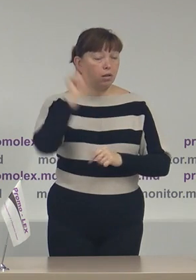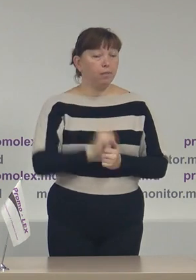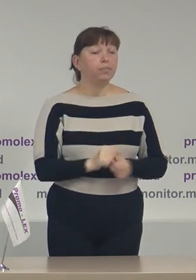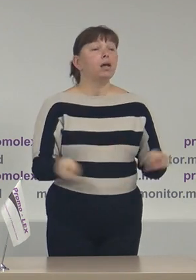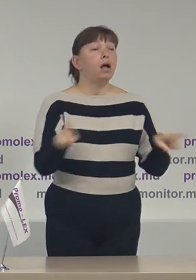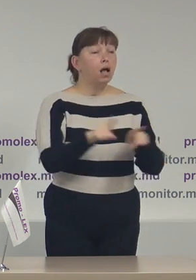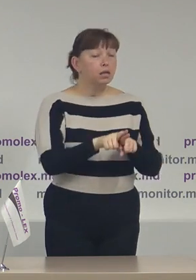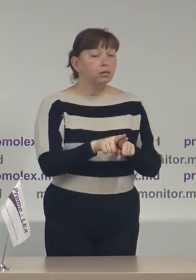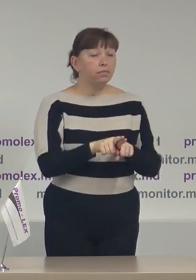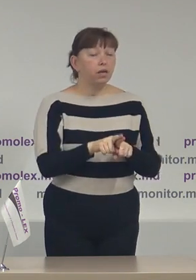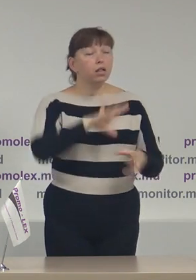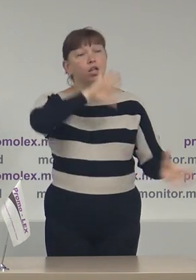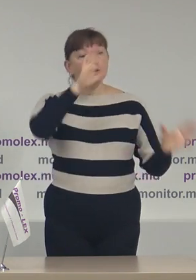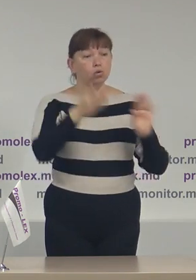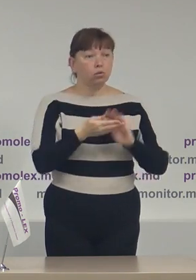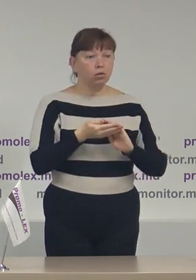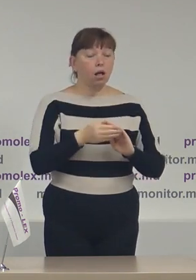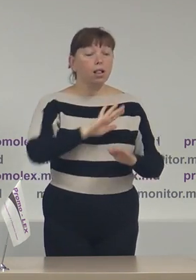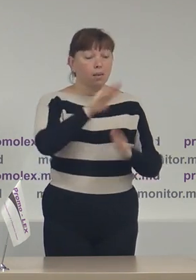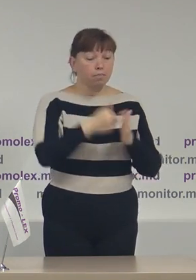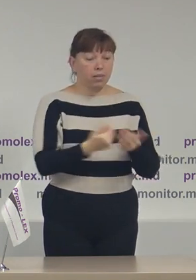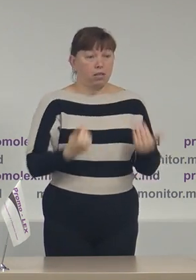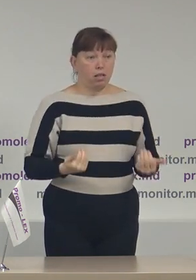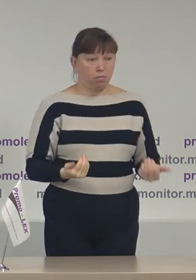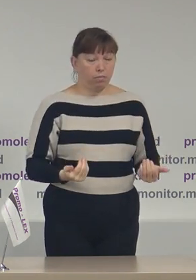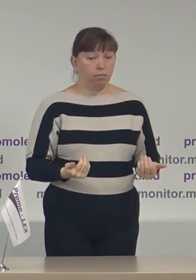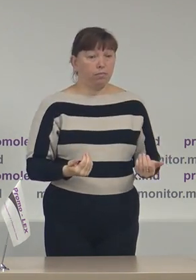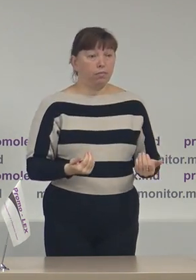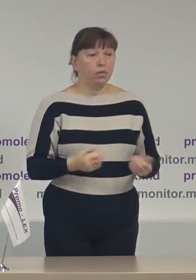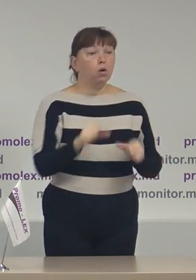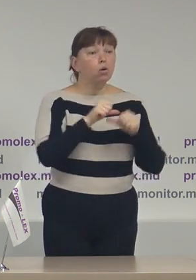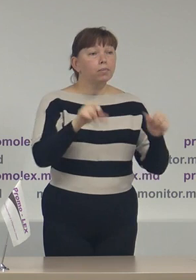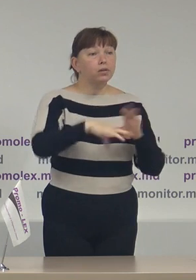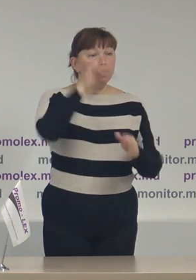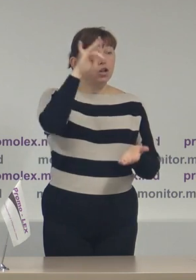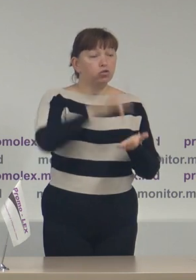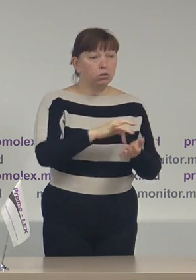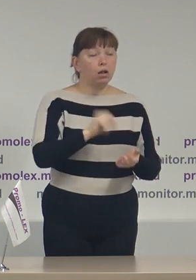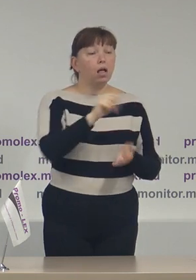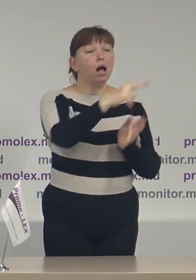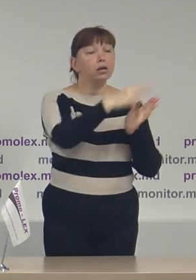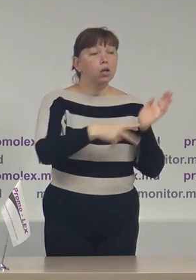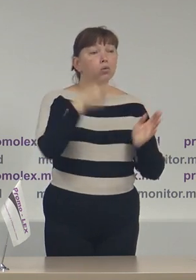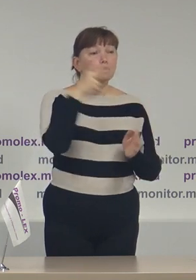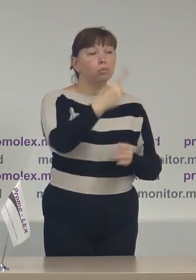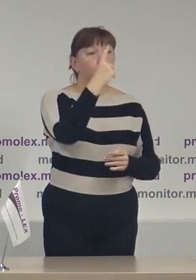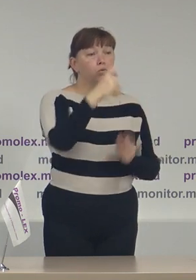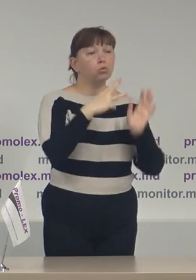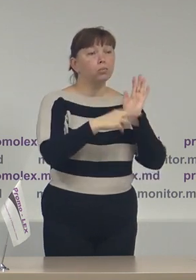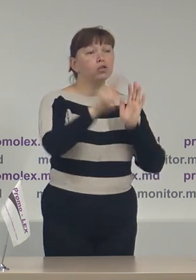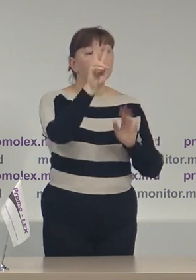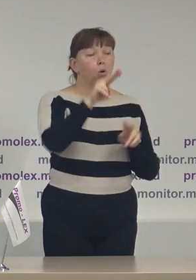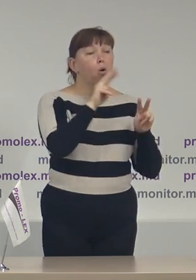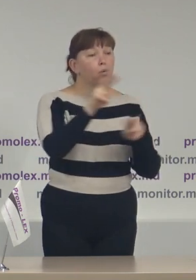Astfel, în total, până la momentul de față Comisie Electorală Centrală a acreditat 2.182